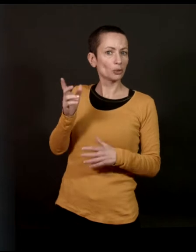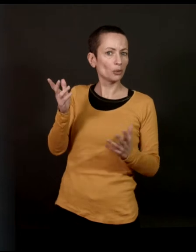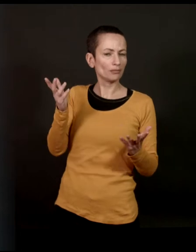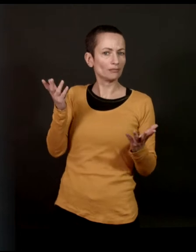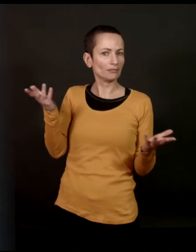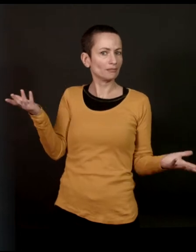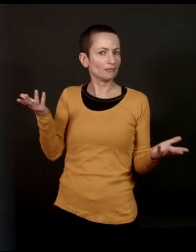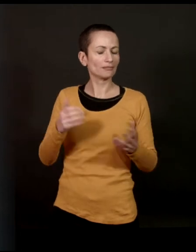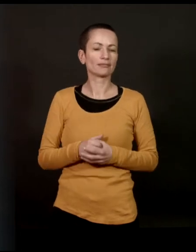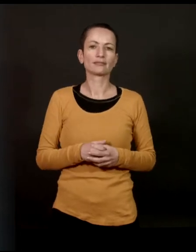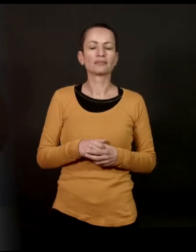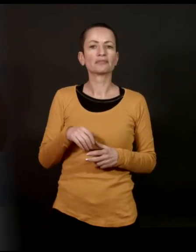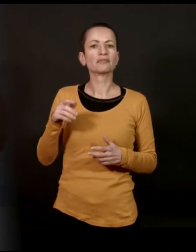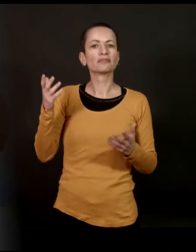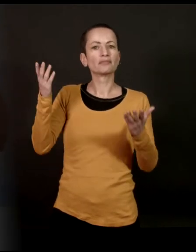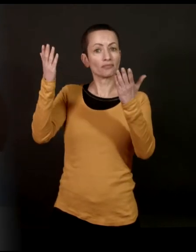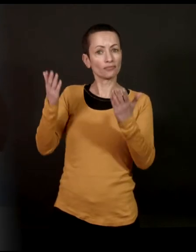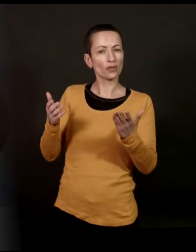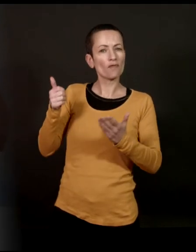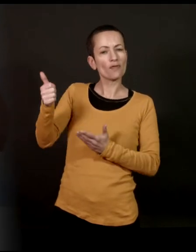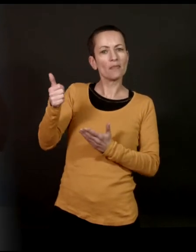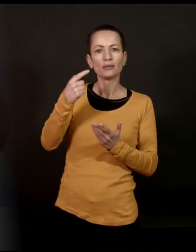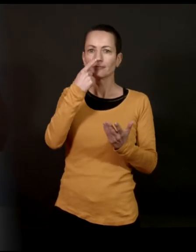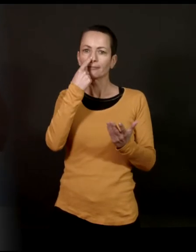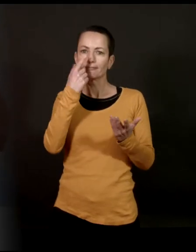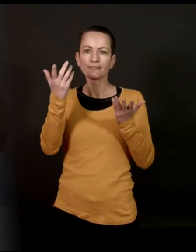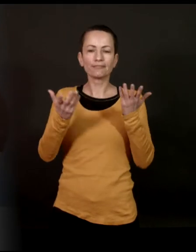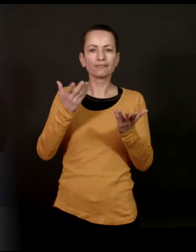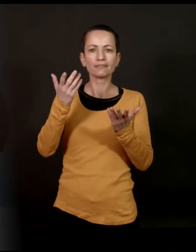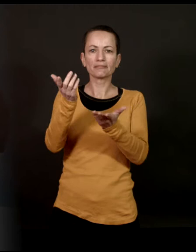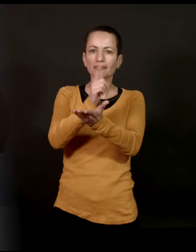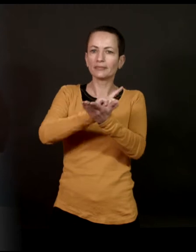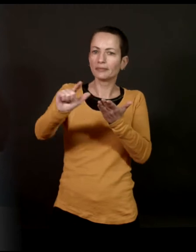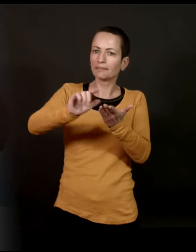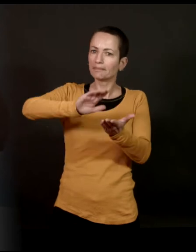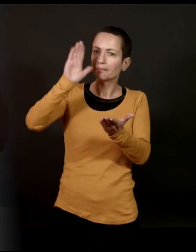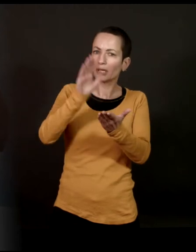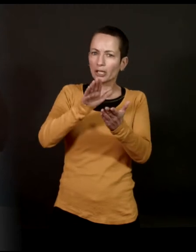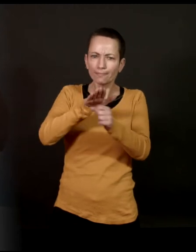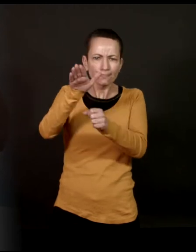to ask you the question, is it that you could say that you practice a literature of terrain?